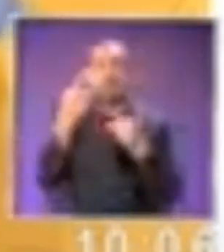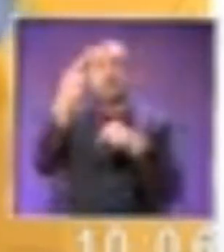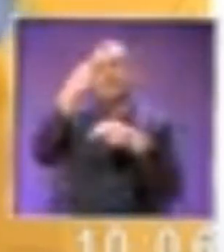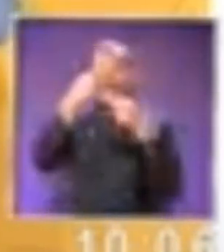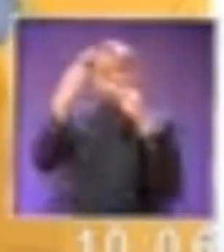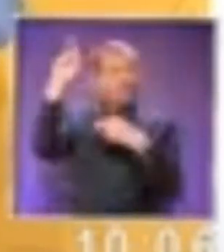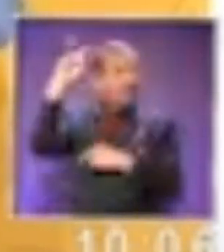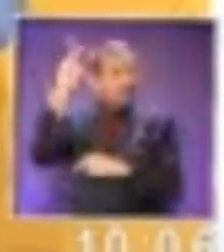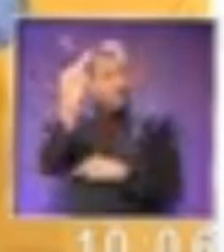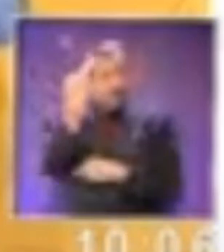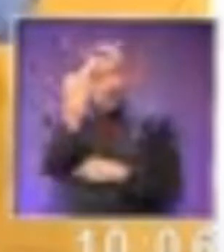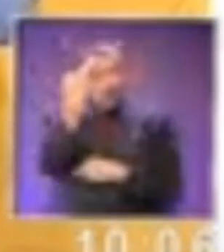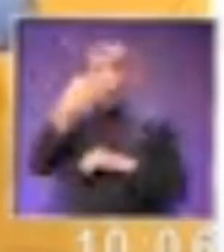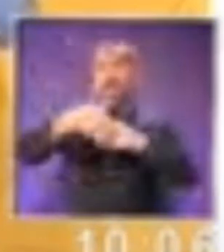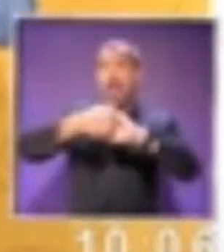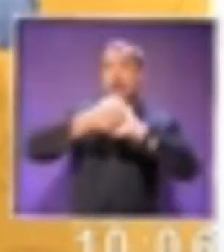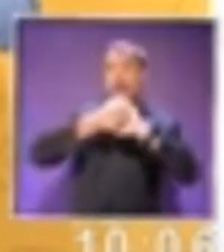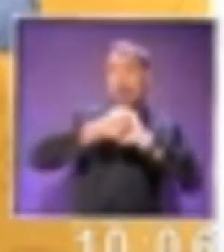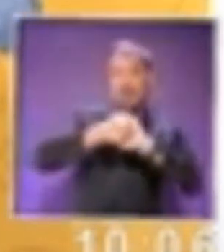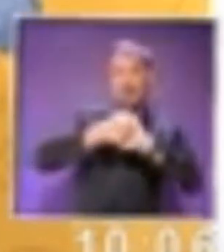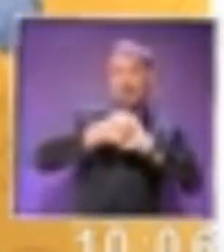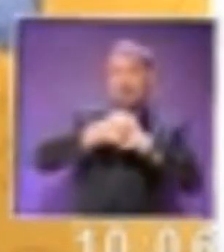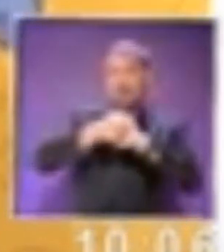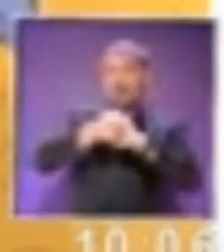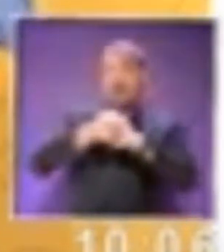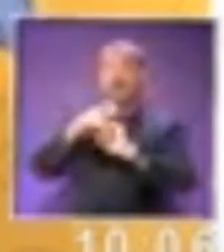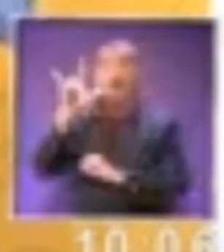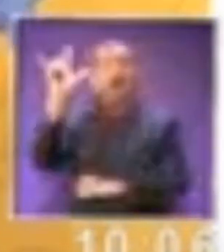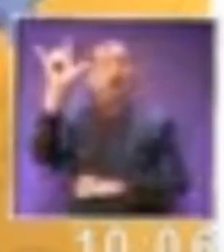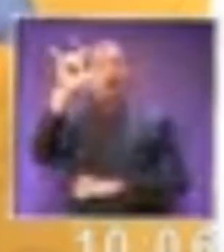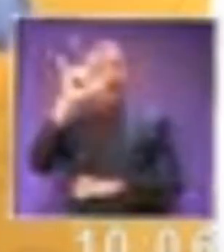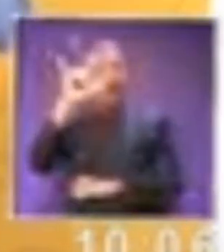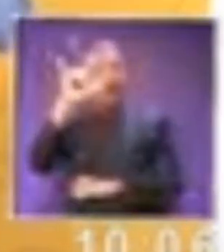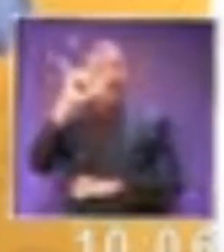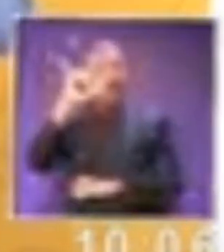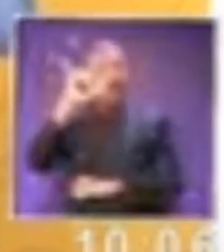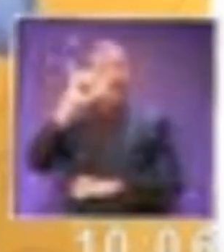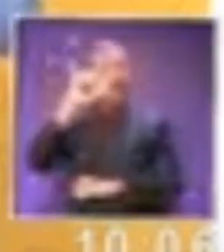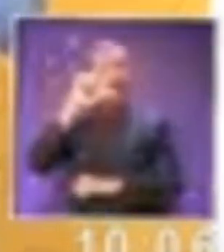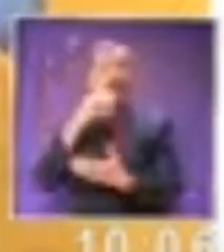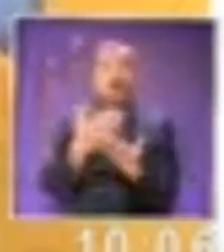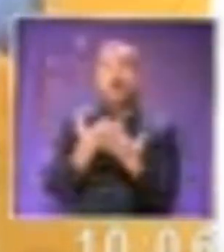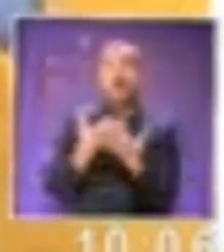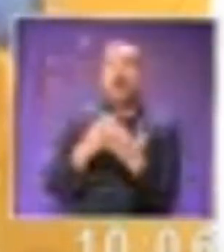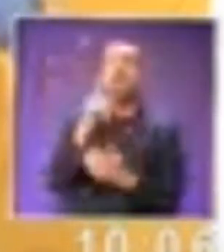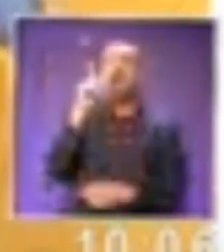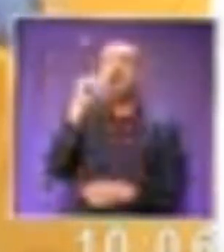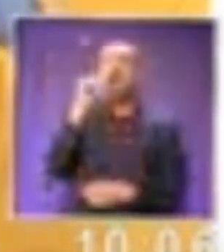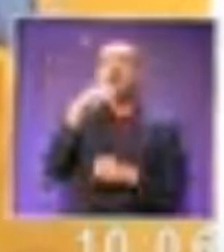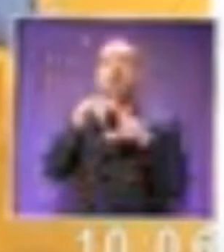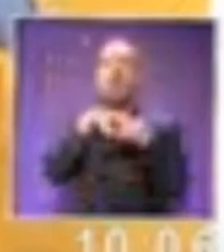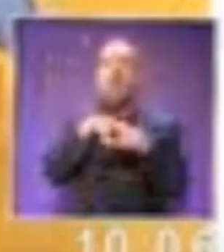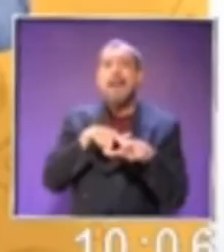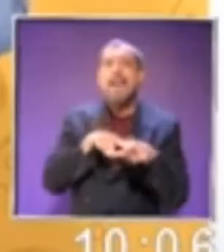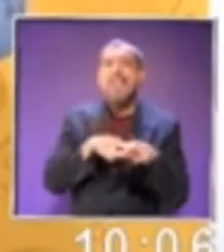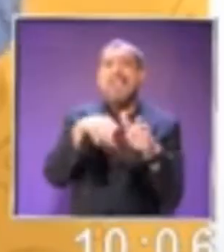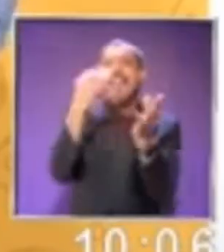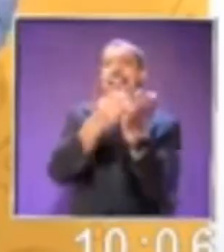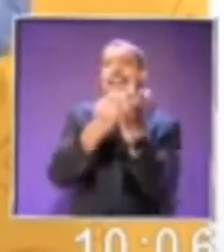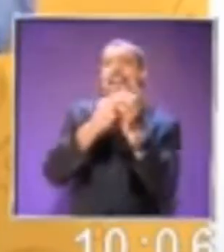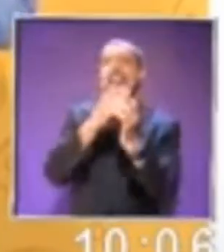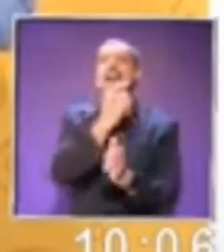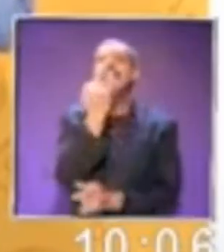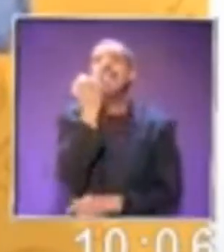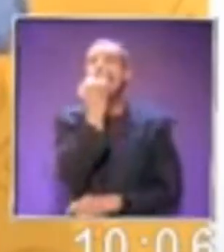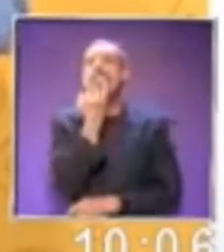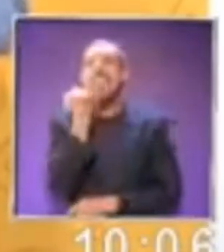Vimos los saludos. Vimos el I love you. Y nos esperamos también el día de mañana para seguir viendo la clase de inglés. Por lo pronto,